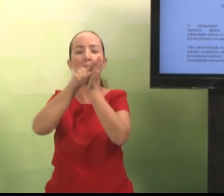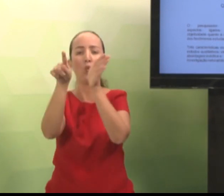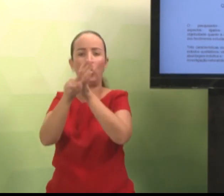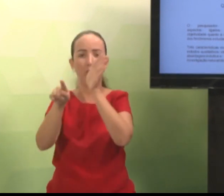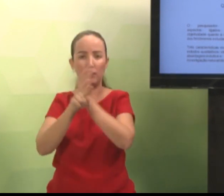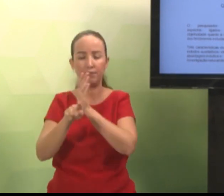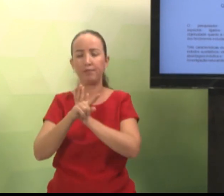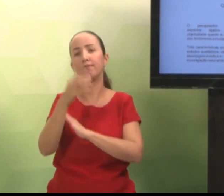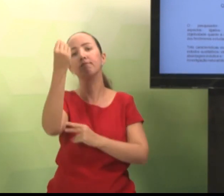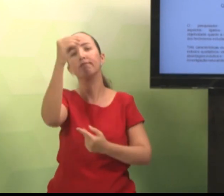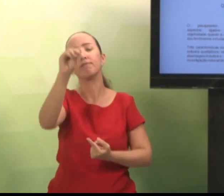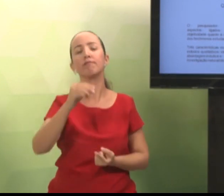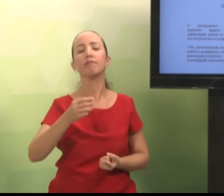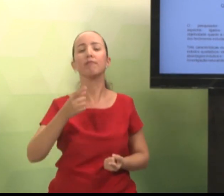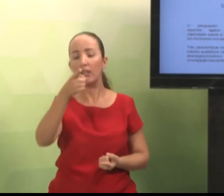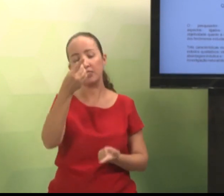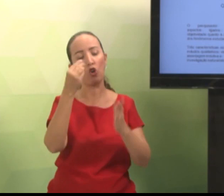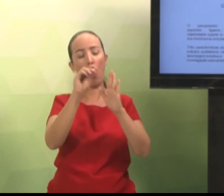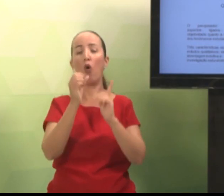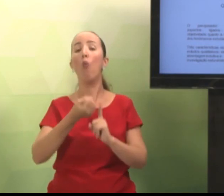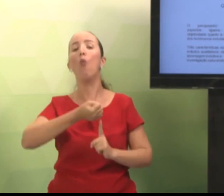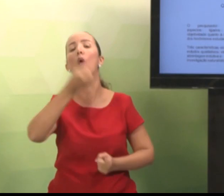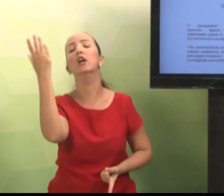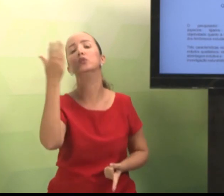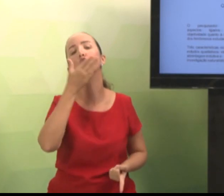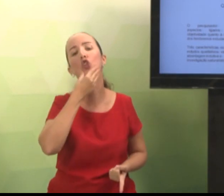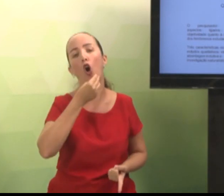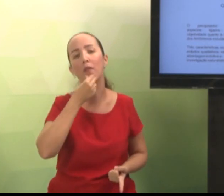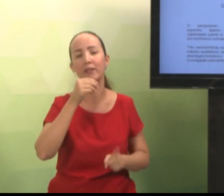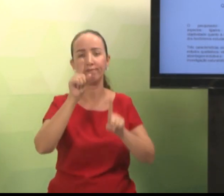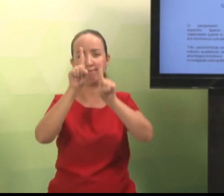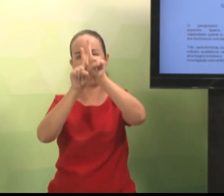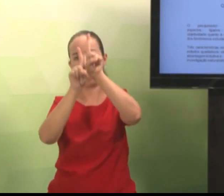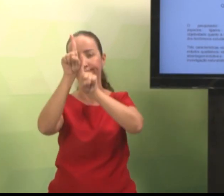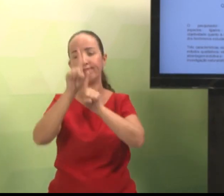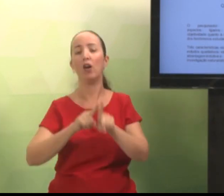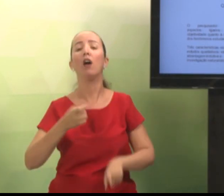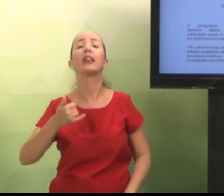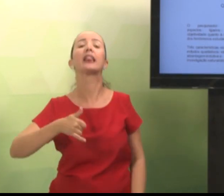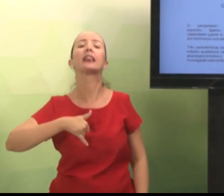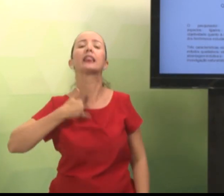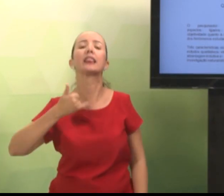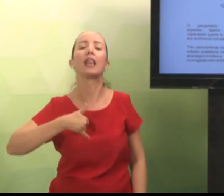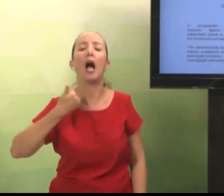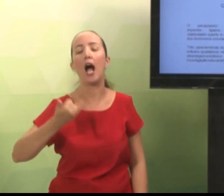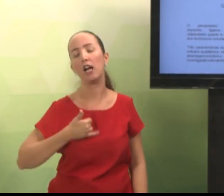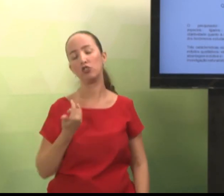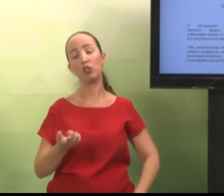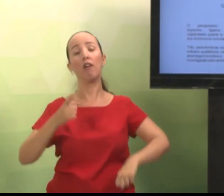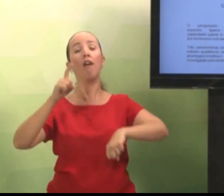trabalhar com questionários, trabalhar com quantos homens, com a idade,